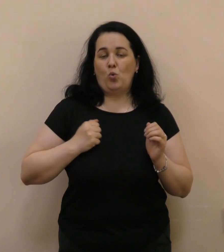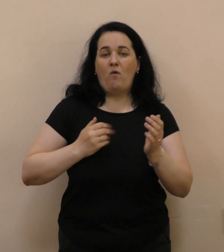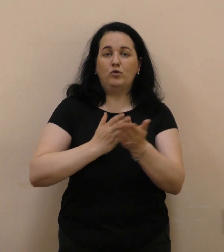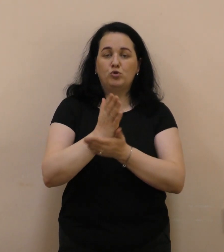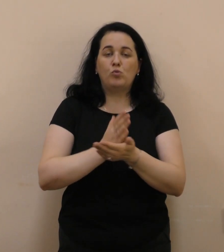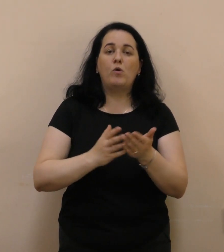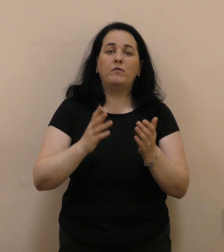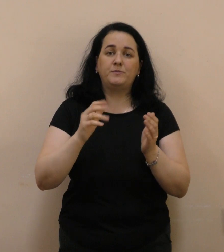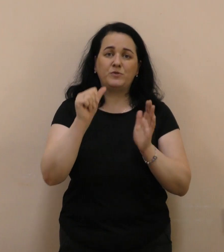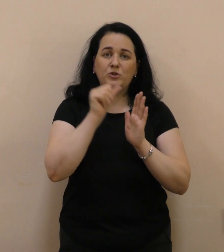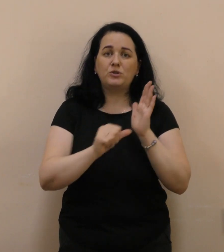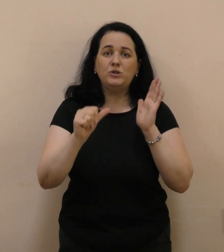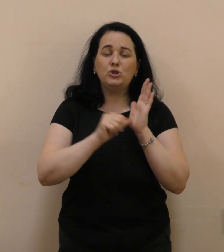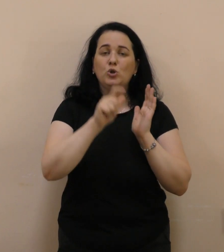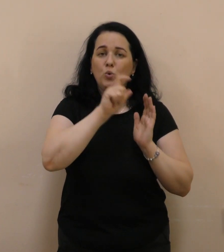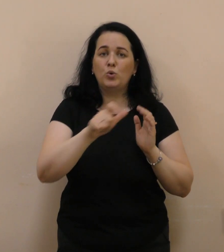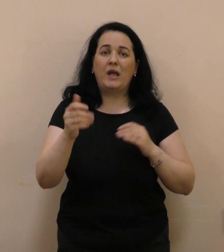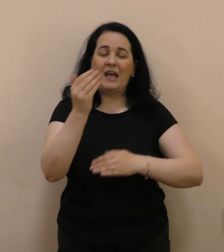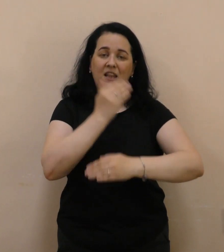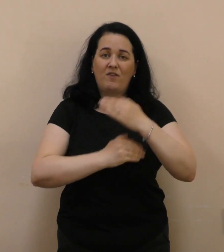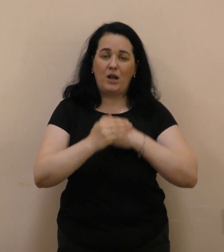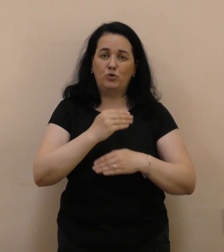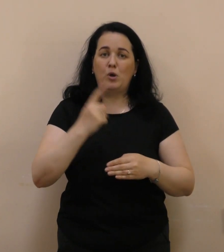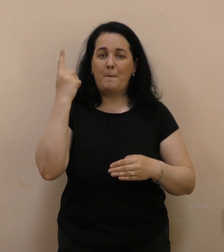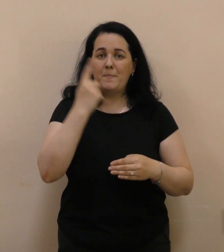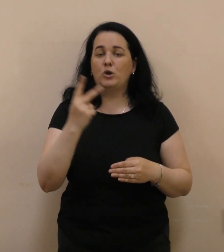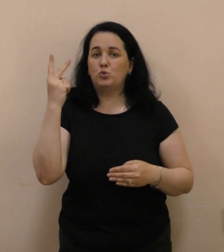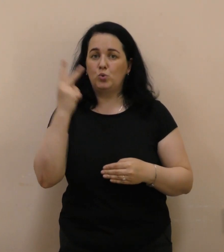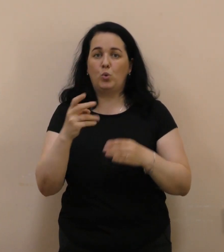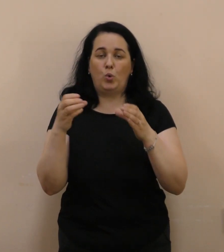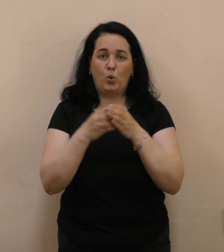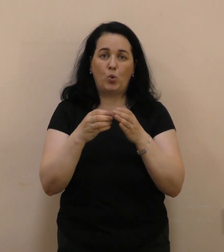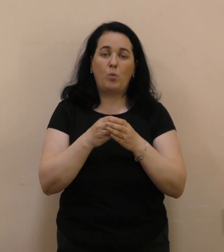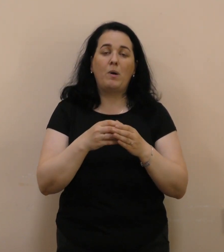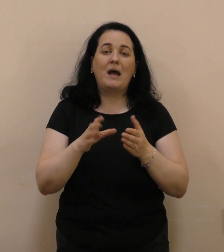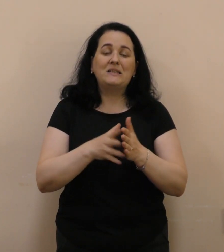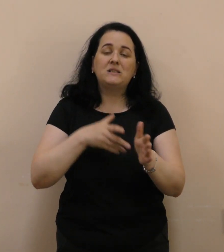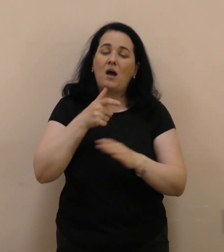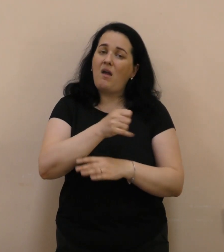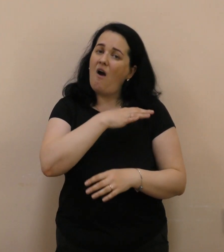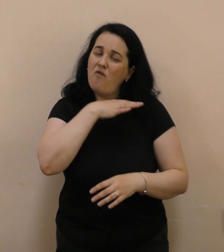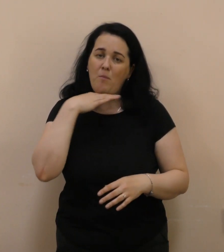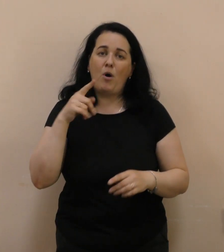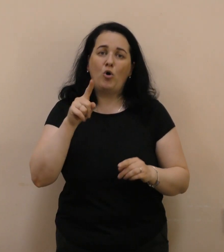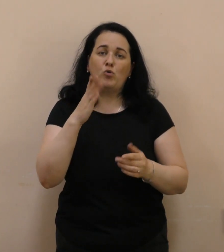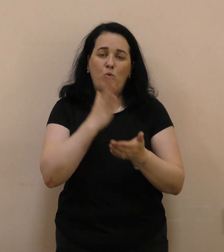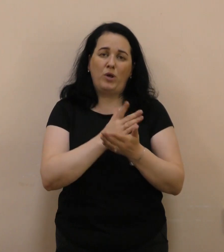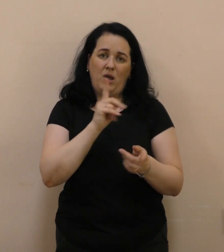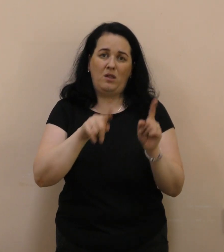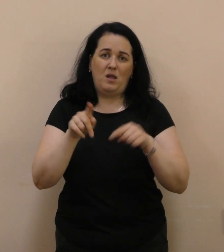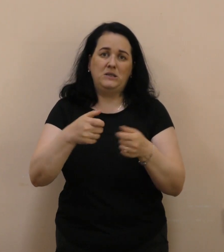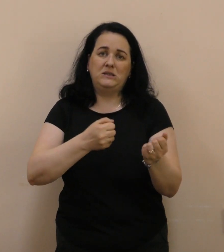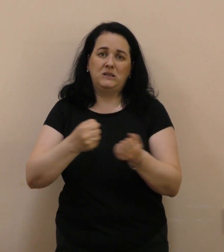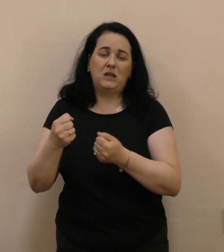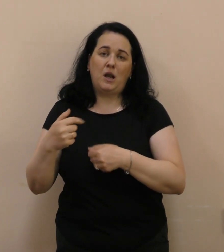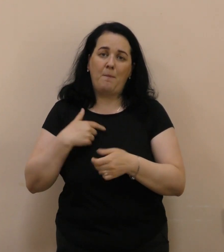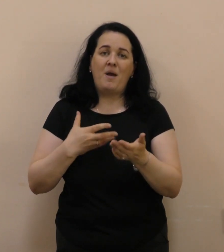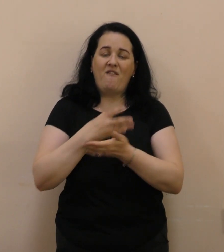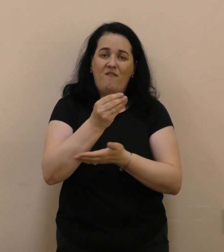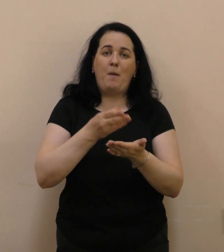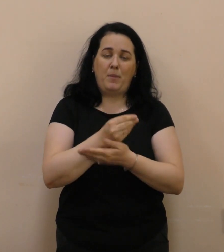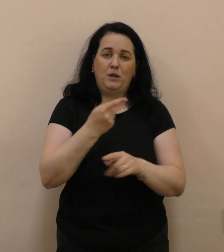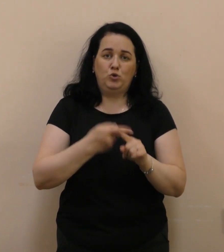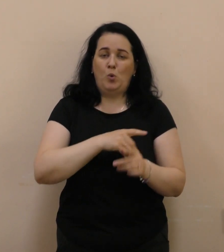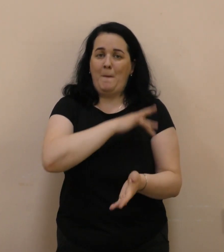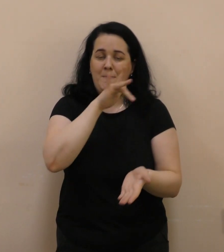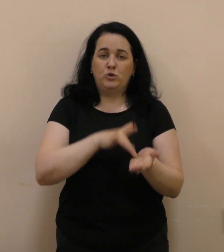66 людей з інвалідністю першої та другої груп. Заявок багато, тому є певні затримки, але ми виплачуємо цю